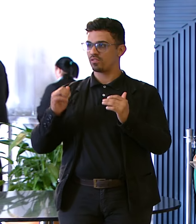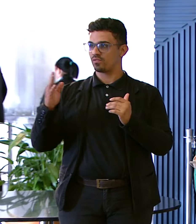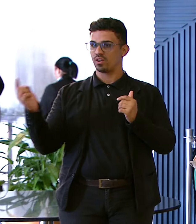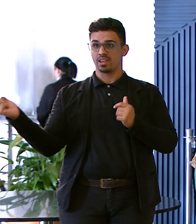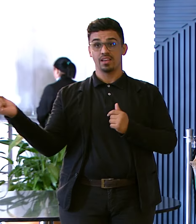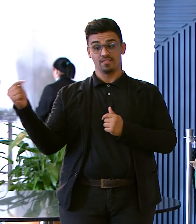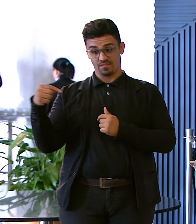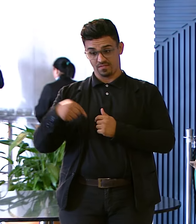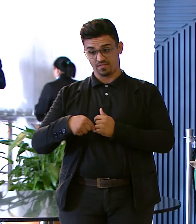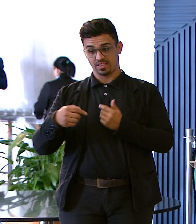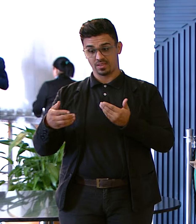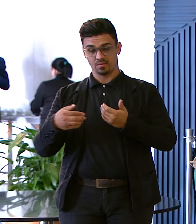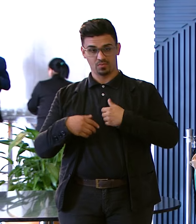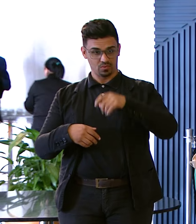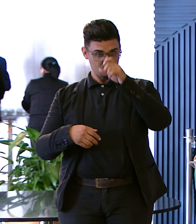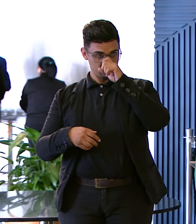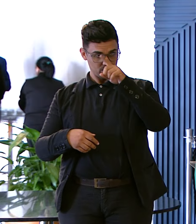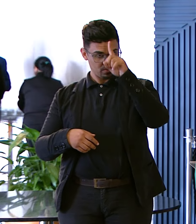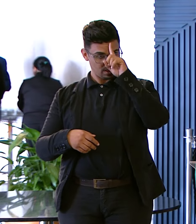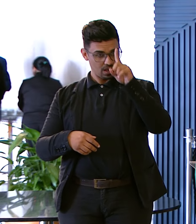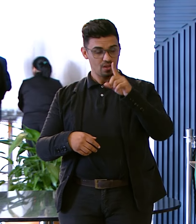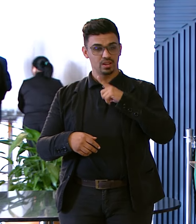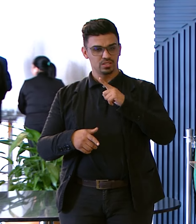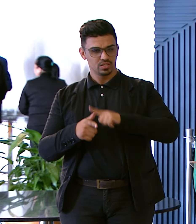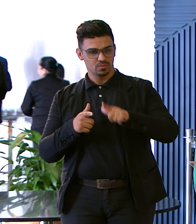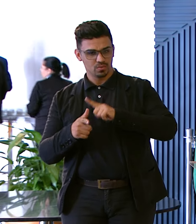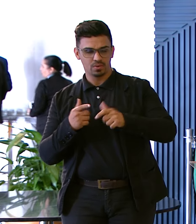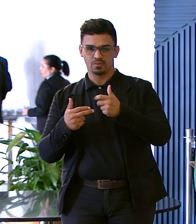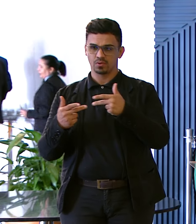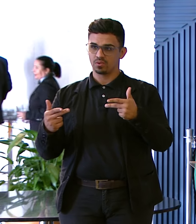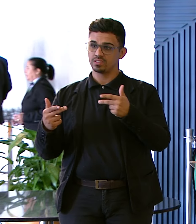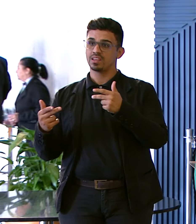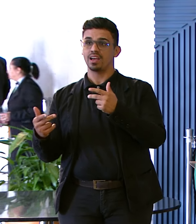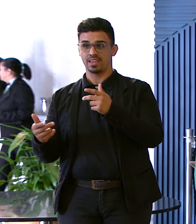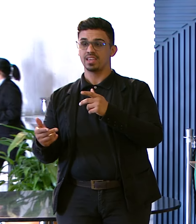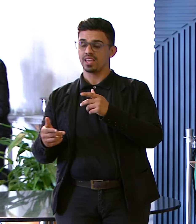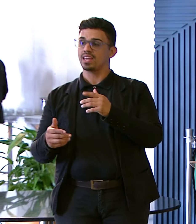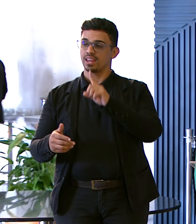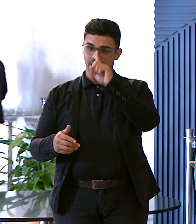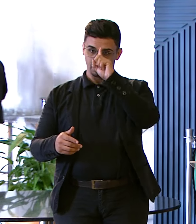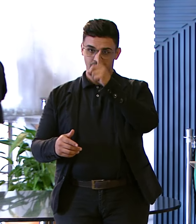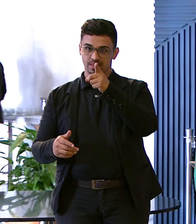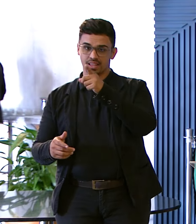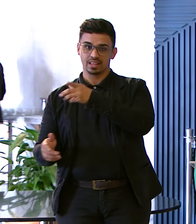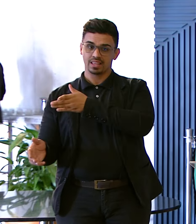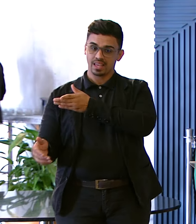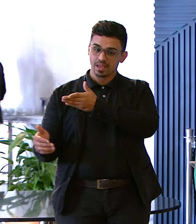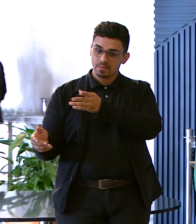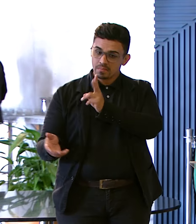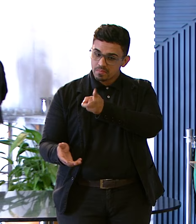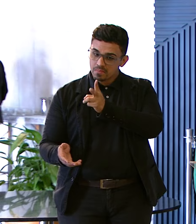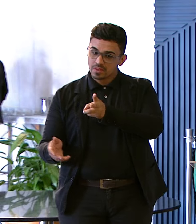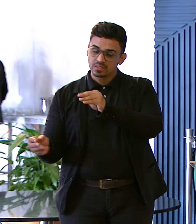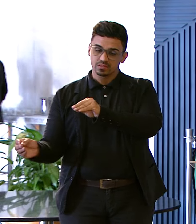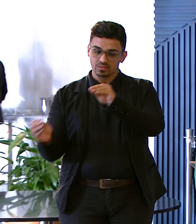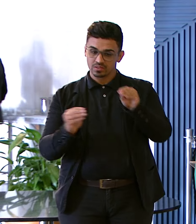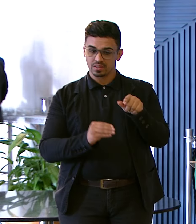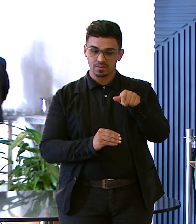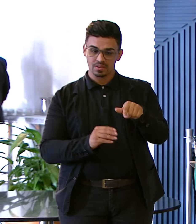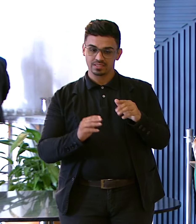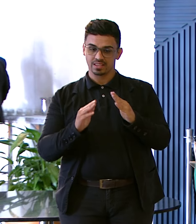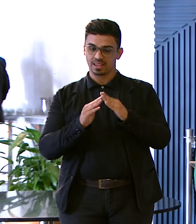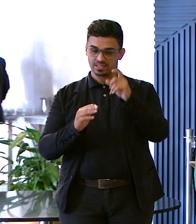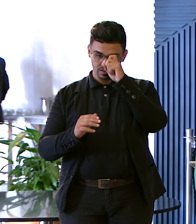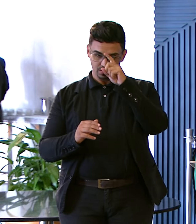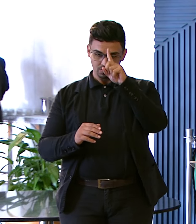estava na hora Que tinha algum problema Ela era encaminhada Para essa casa E ali Ela era recebida É recebida Aquela que for